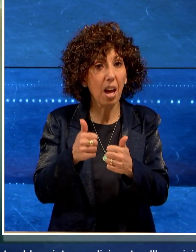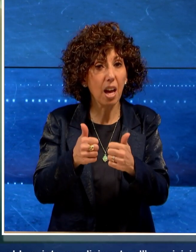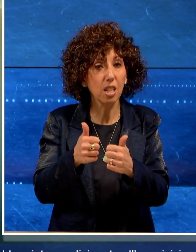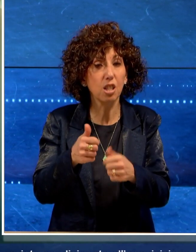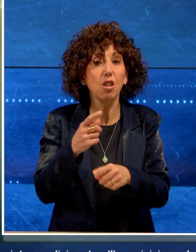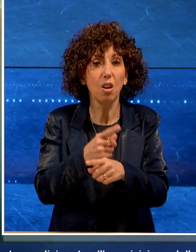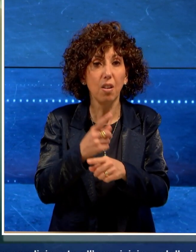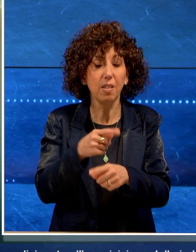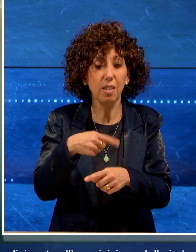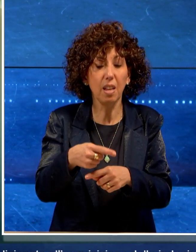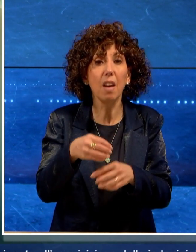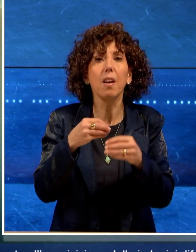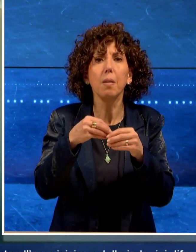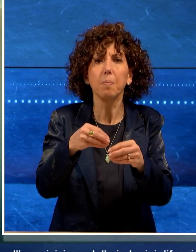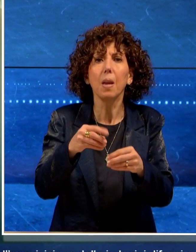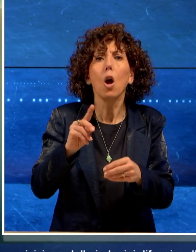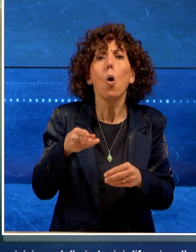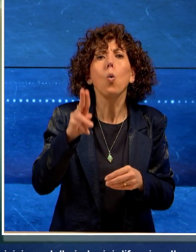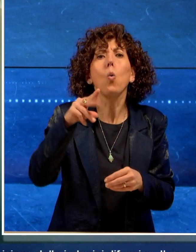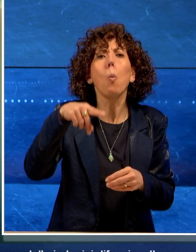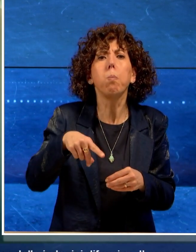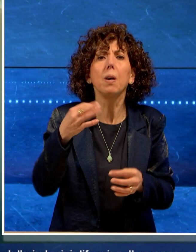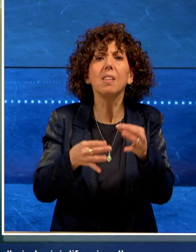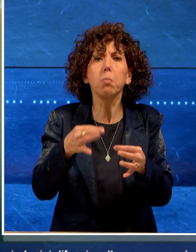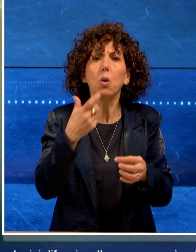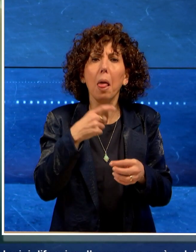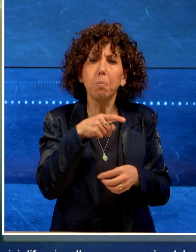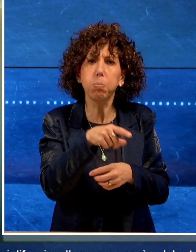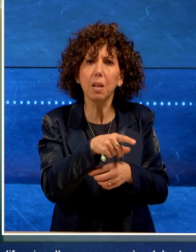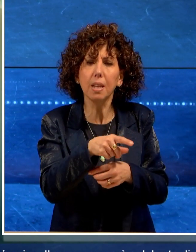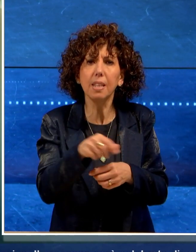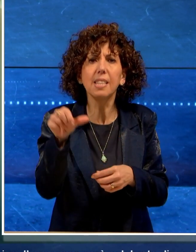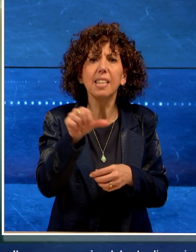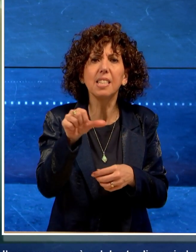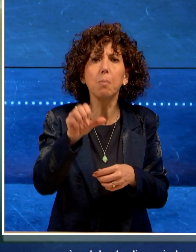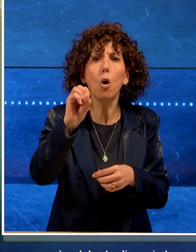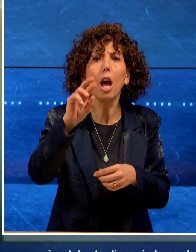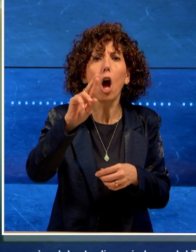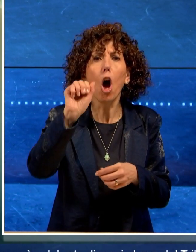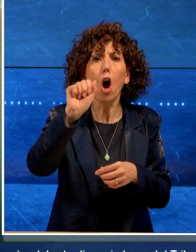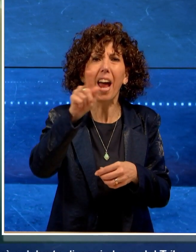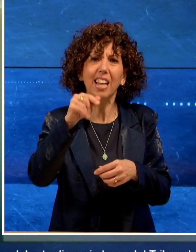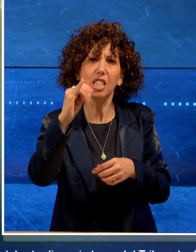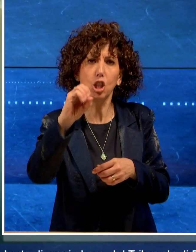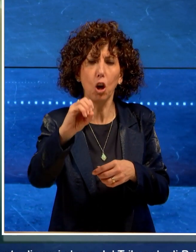sarà celebrato dinanzi al GUP del Tribunale di Brindisi Simone Orazio.